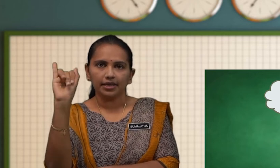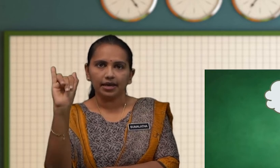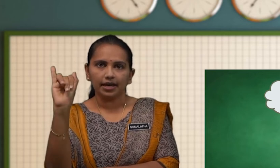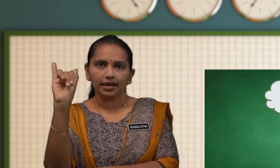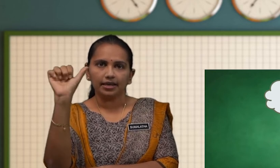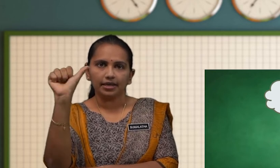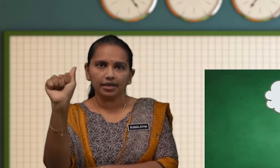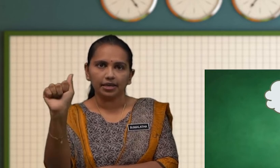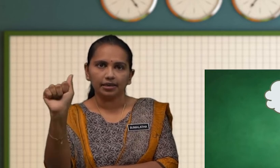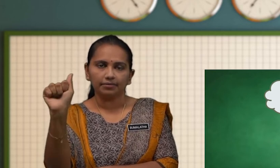Amphibia